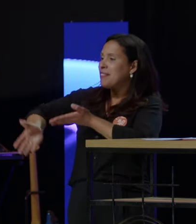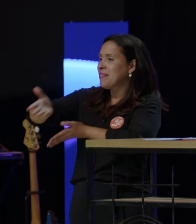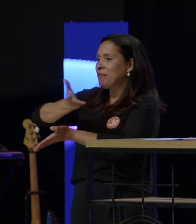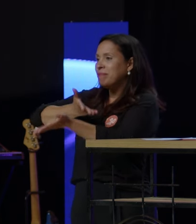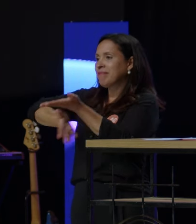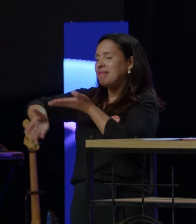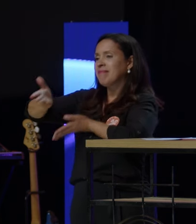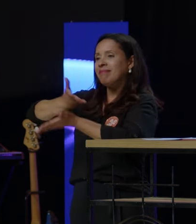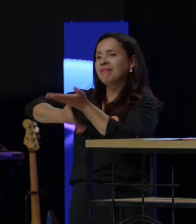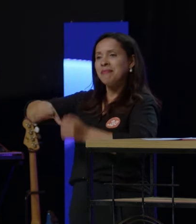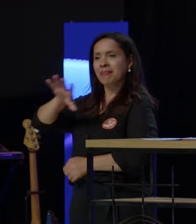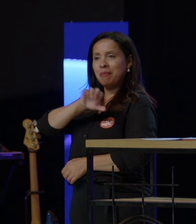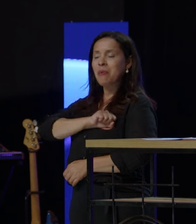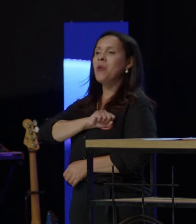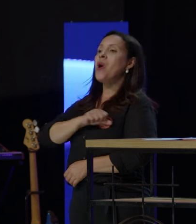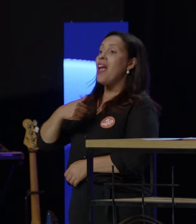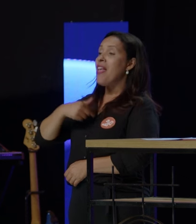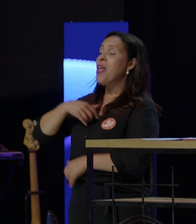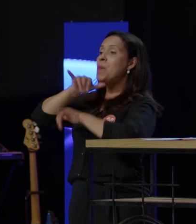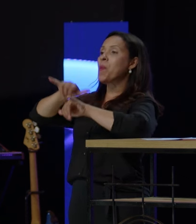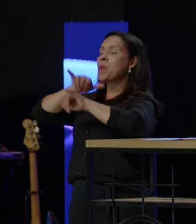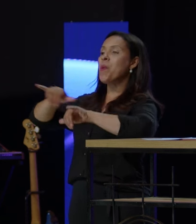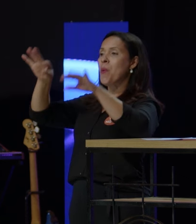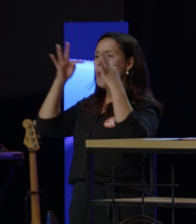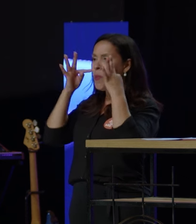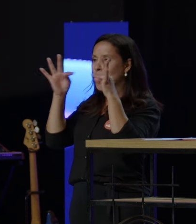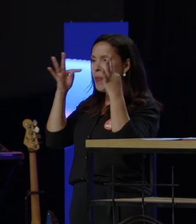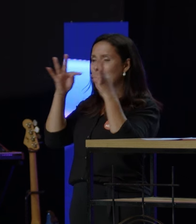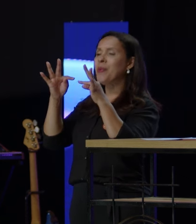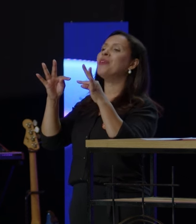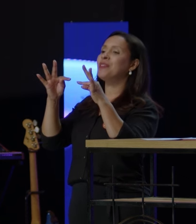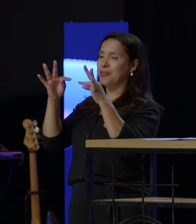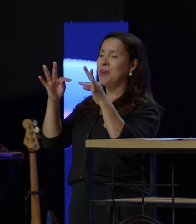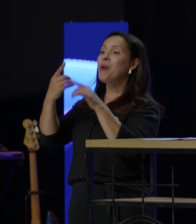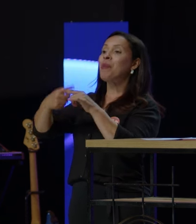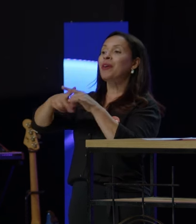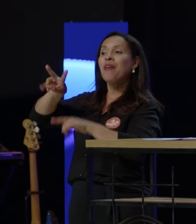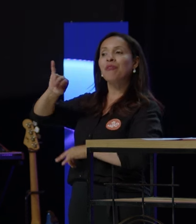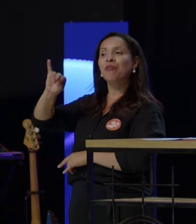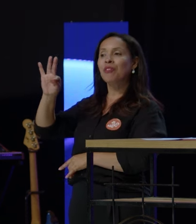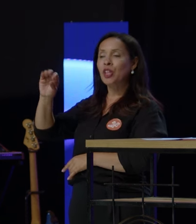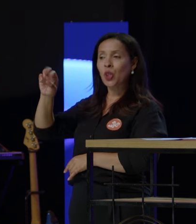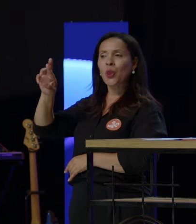Tantas pessoas me testemunham o quanto são curadas simplesmente pelo amor do Vitor. Queridos, isso não é